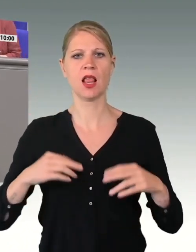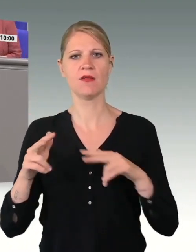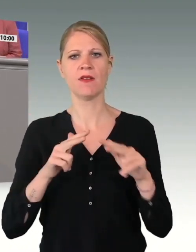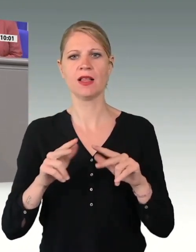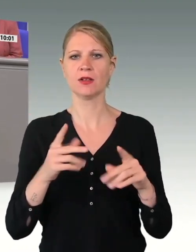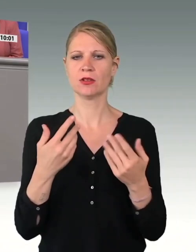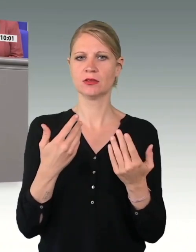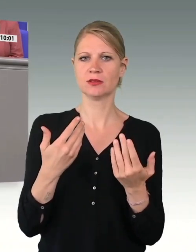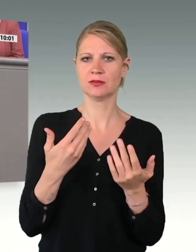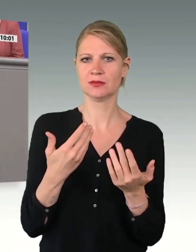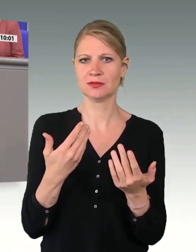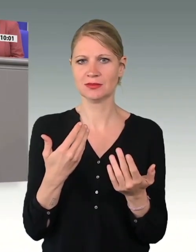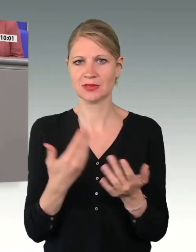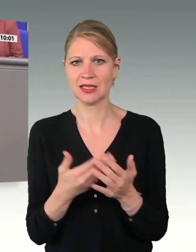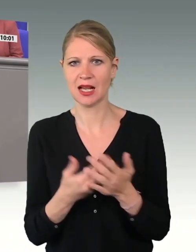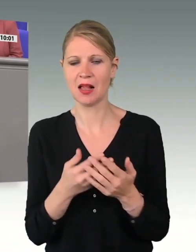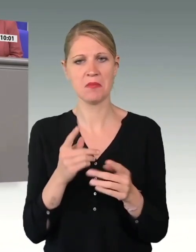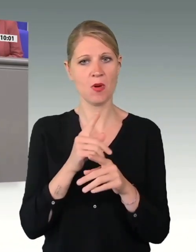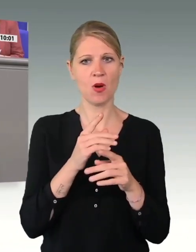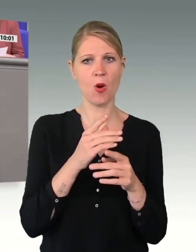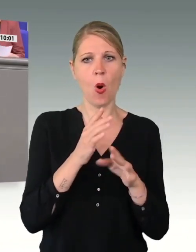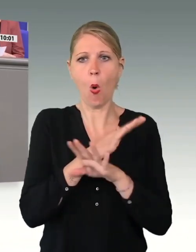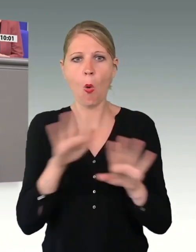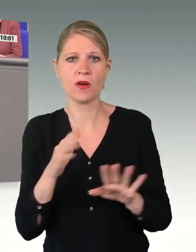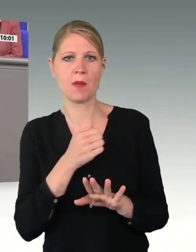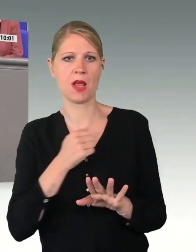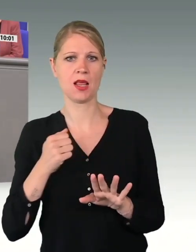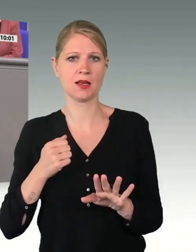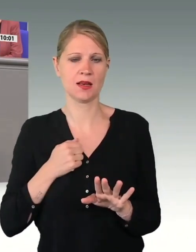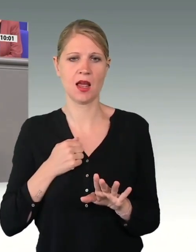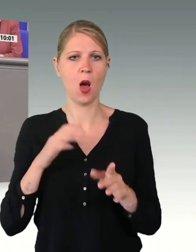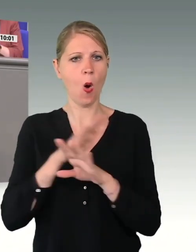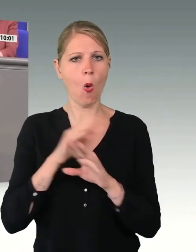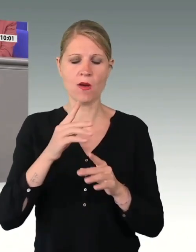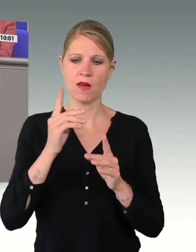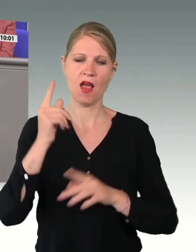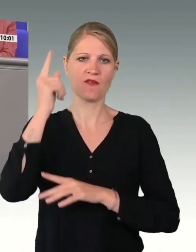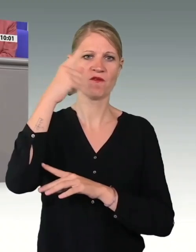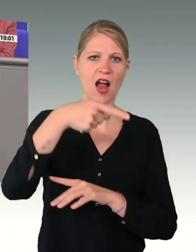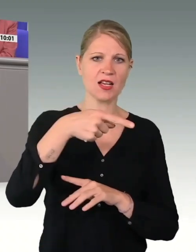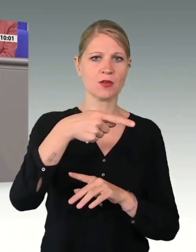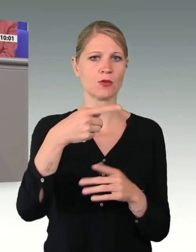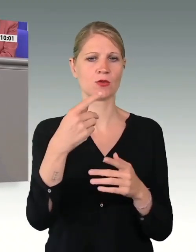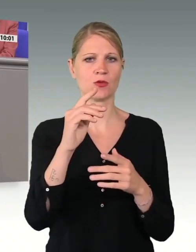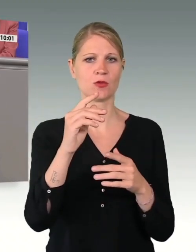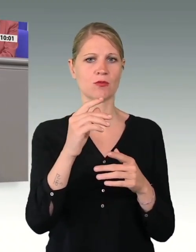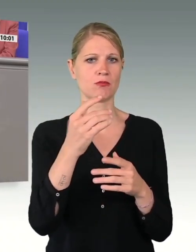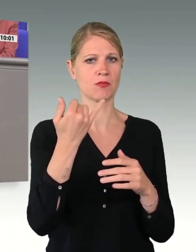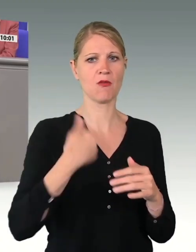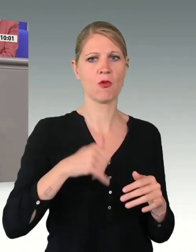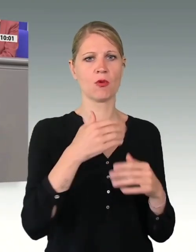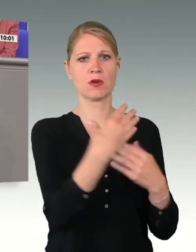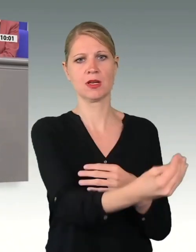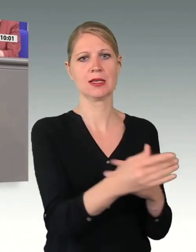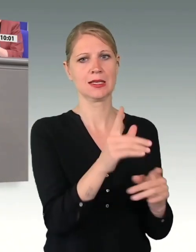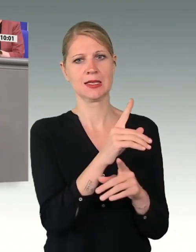Bundeskanzlers gegenüber dem Parlament gibt. Die Position der Streitkräfte, sagt Ollenhauer, muss durch direkte Einwirkungsmöglichkeiten